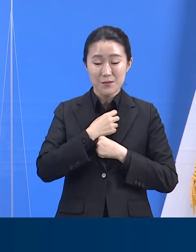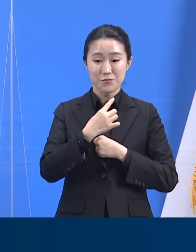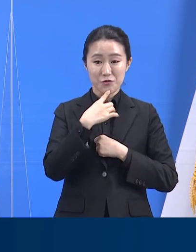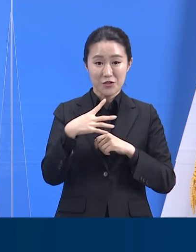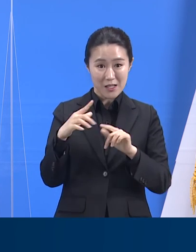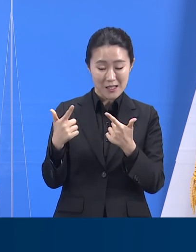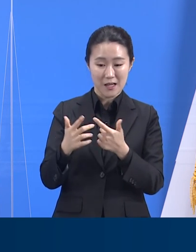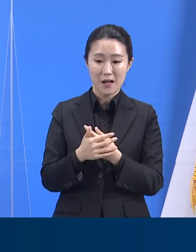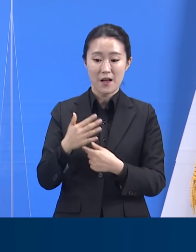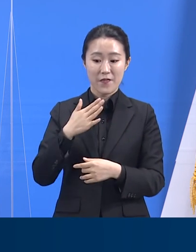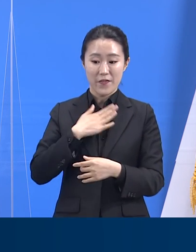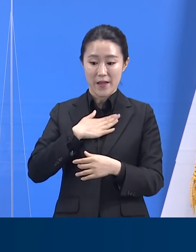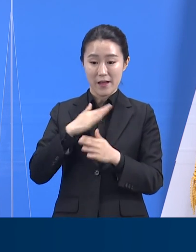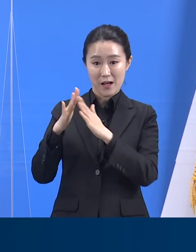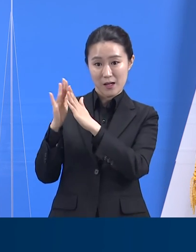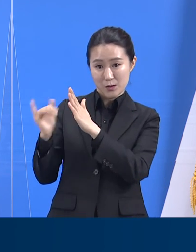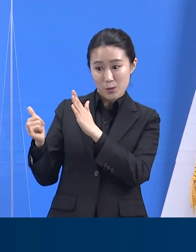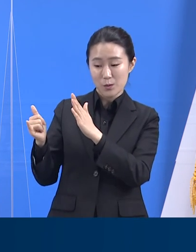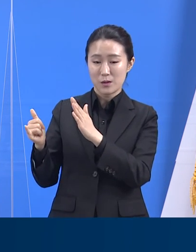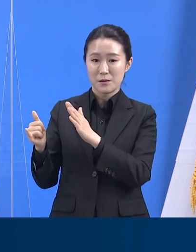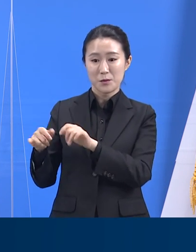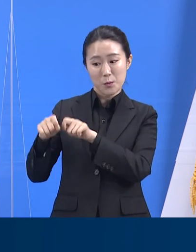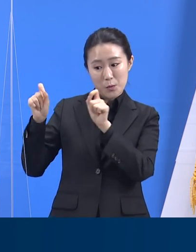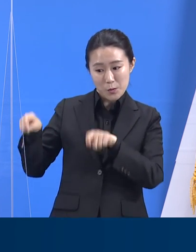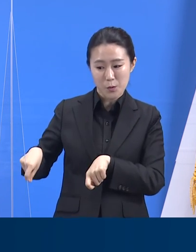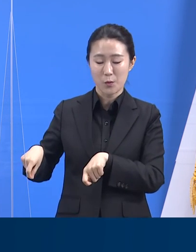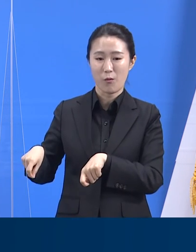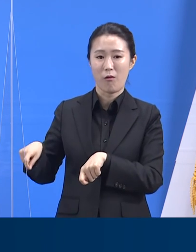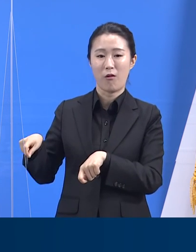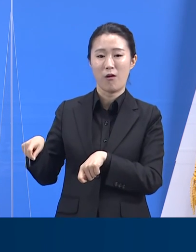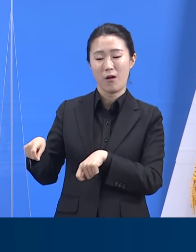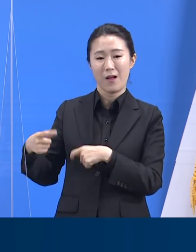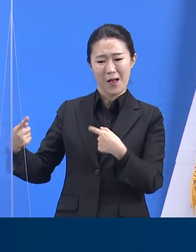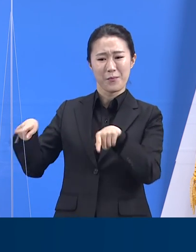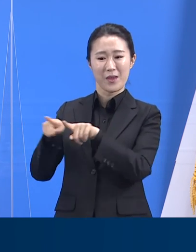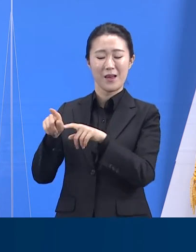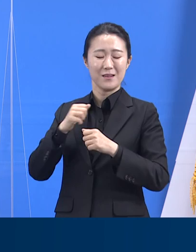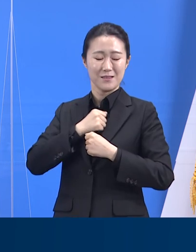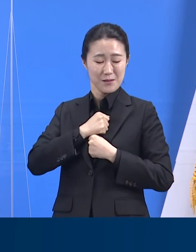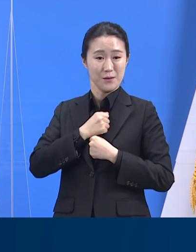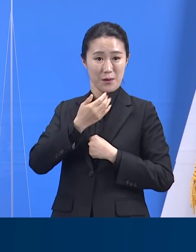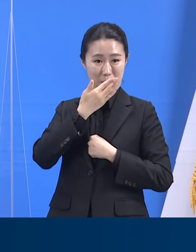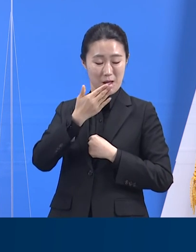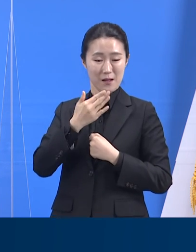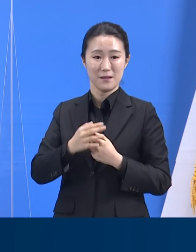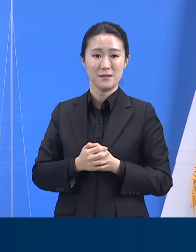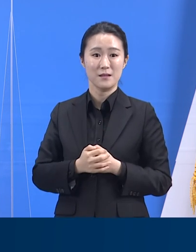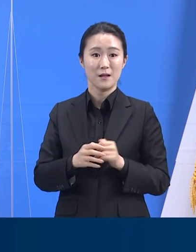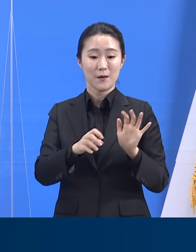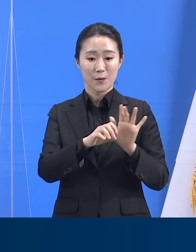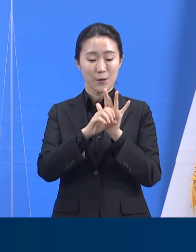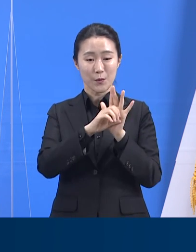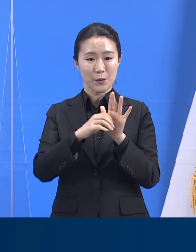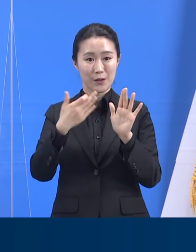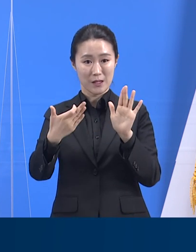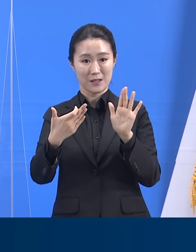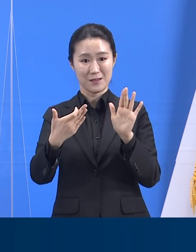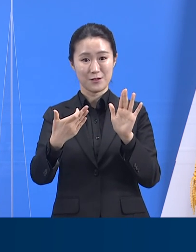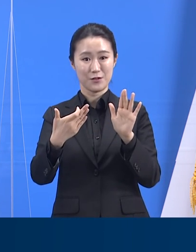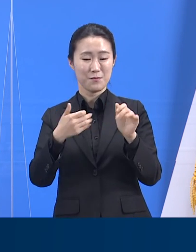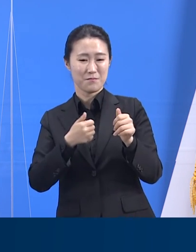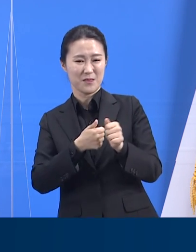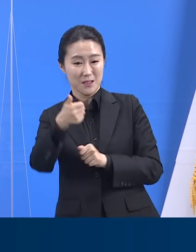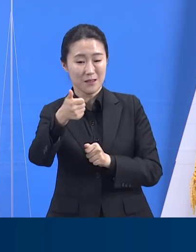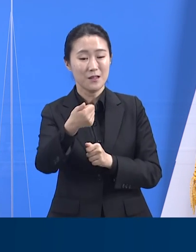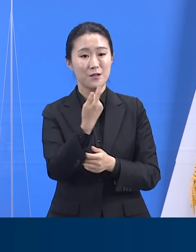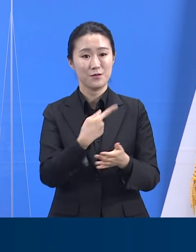이웃, 동료들이 같이 안전해집니다. 코로나19 시대를 벗어나는 기회를 마련하는 것은 이처럼 정부나